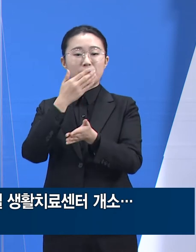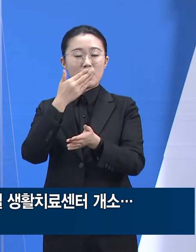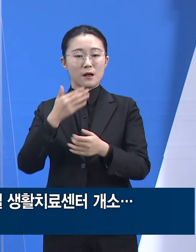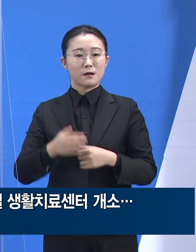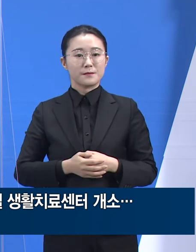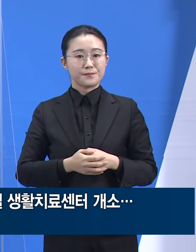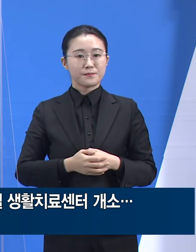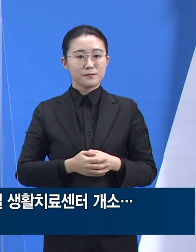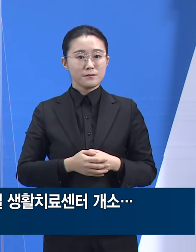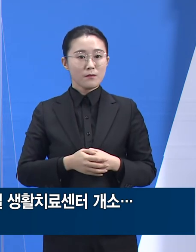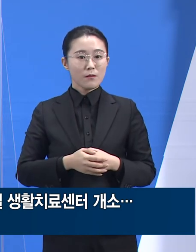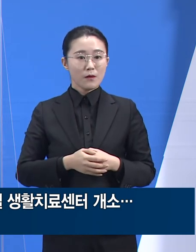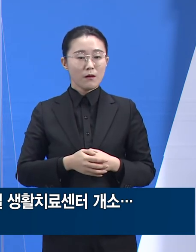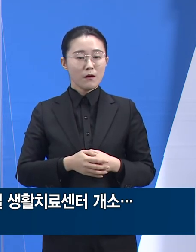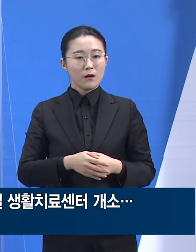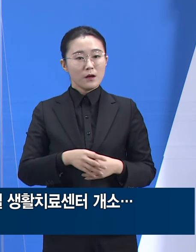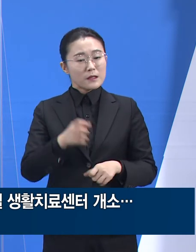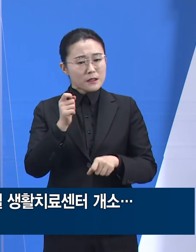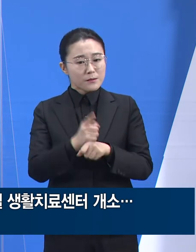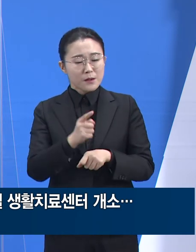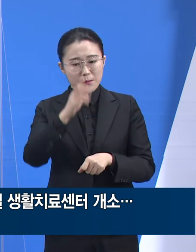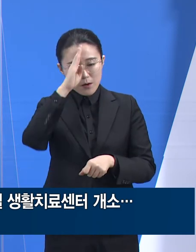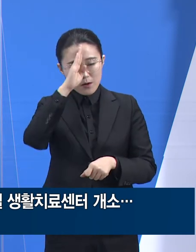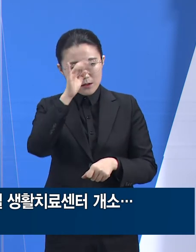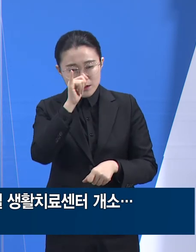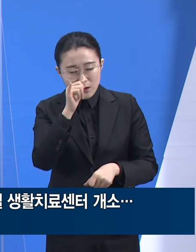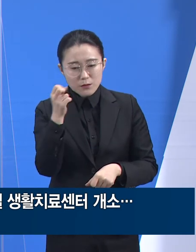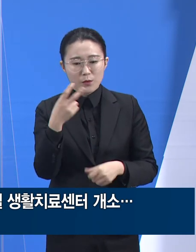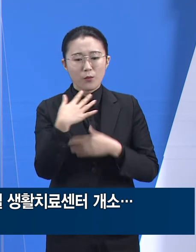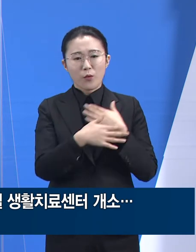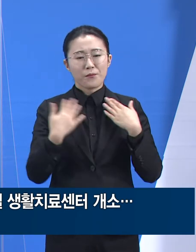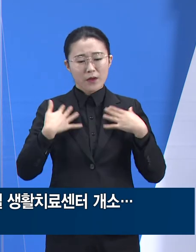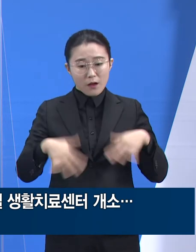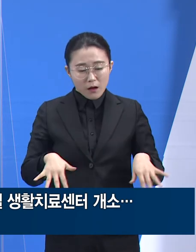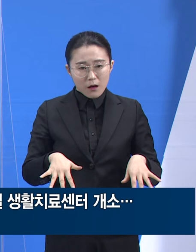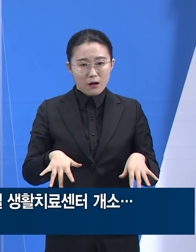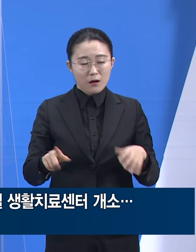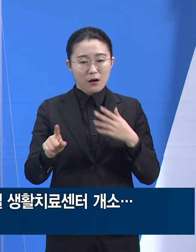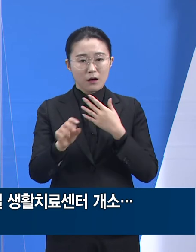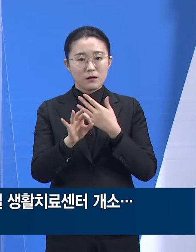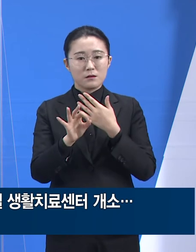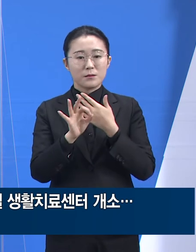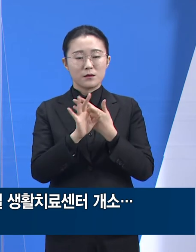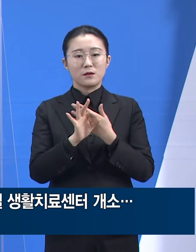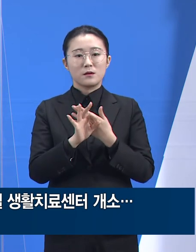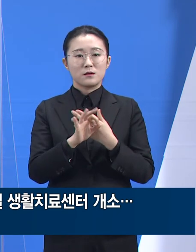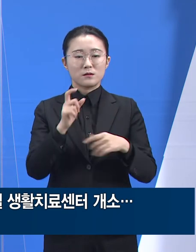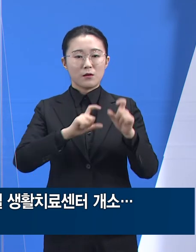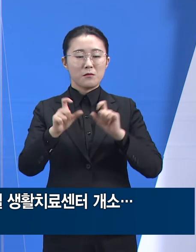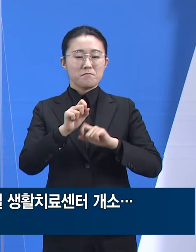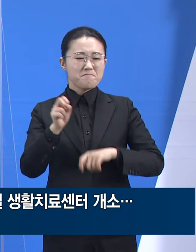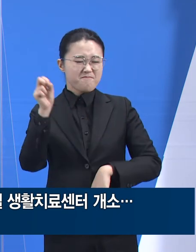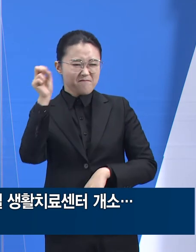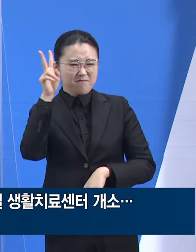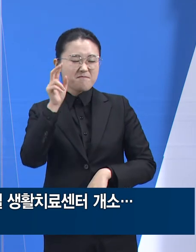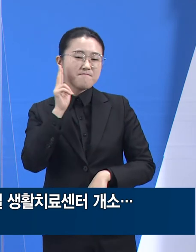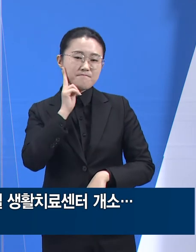악화될 가능성이 상대적으로 높기 때문에 특별한 시설에서 의료진의 모니터링을 받는 것이 안전합니다.